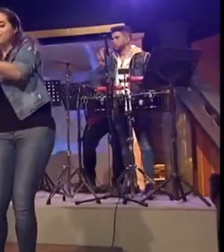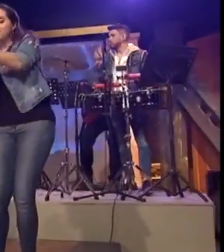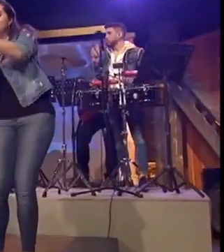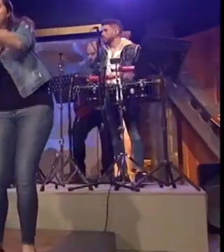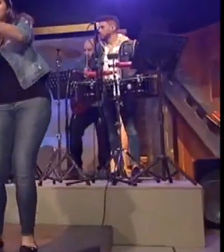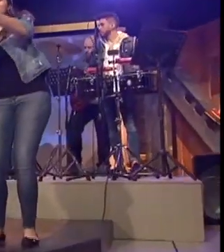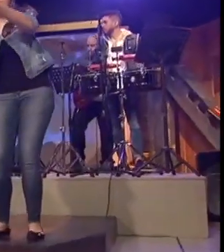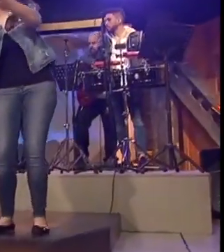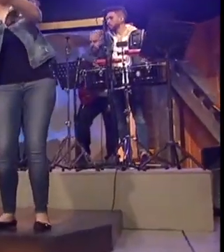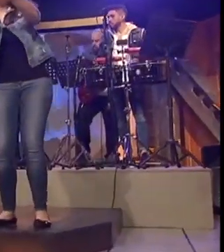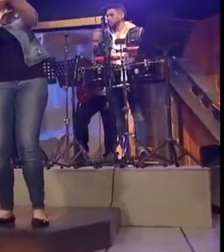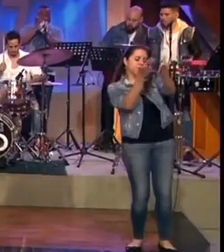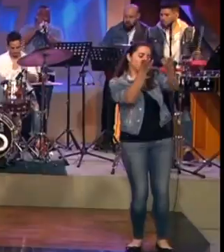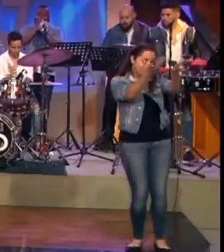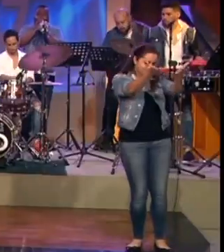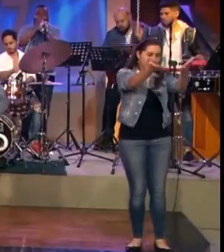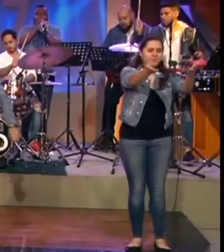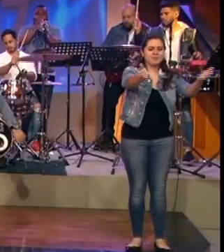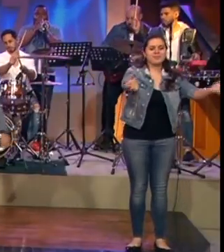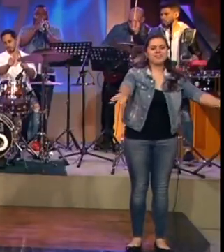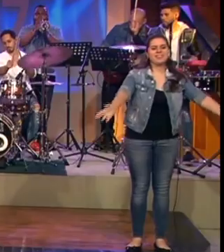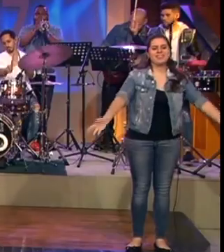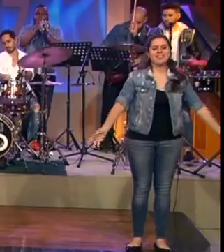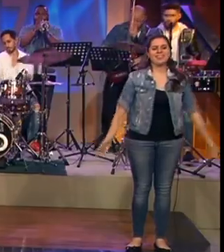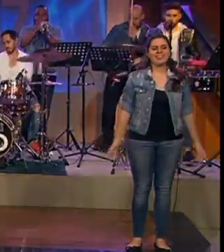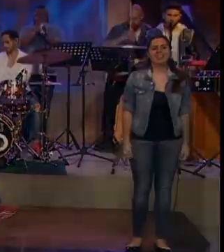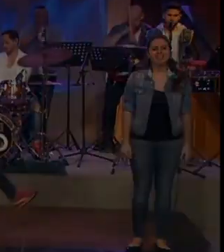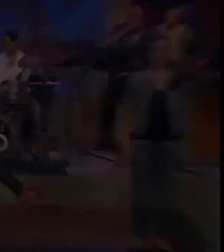dedicártela a Y dedicártela ¡Vamos! Quiero cantar Quiero